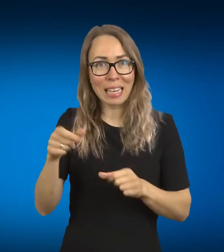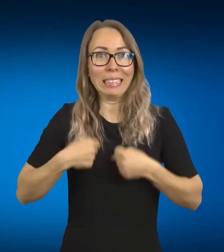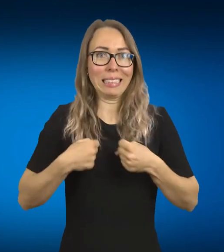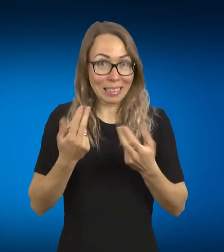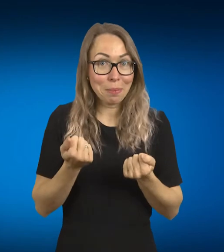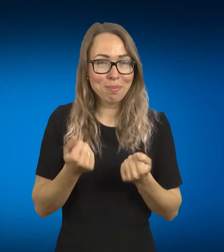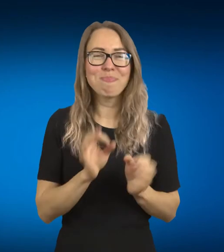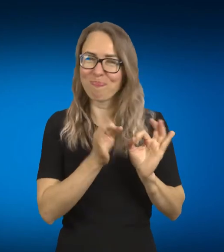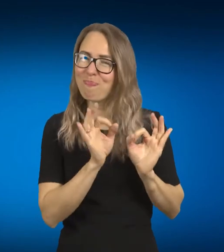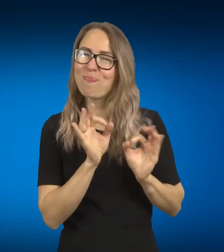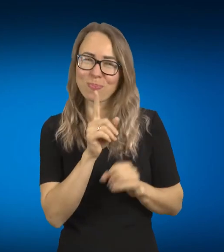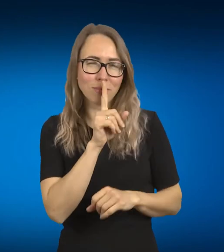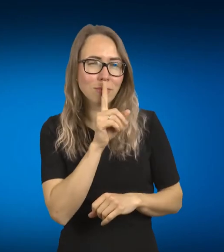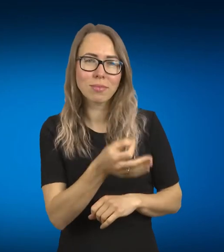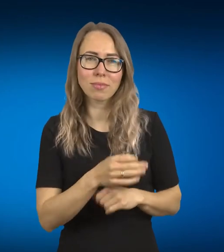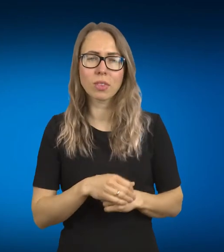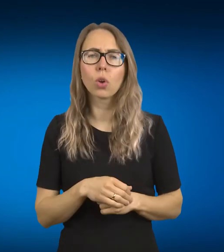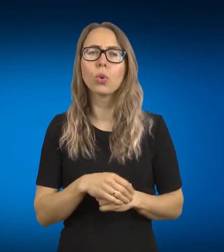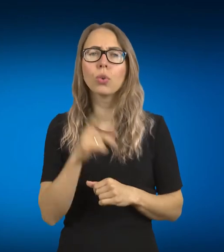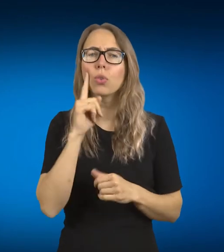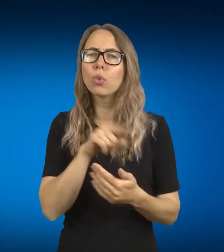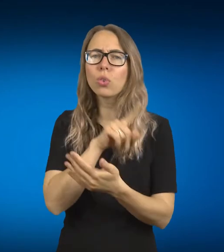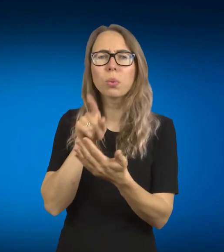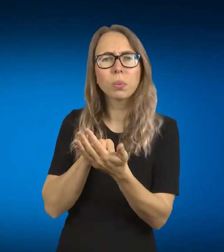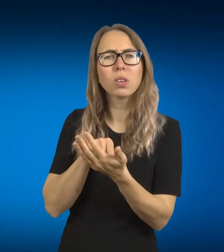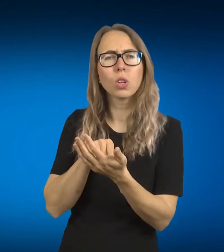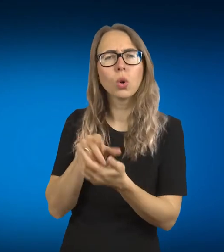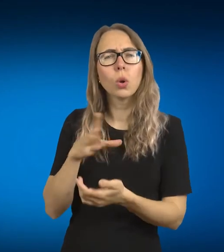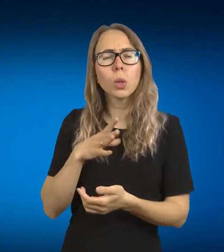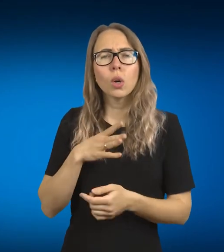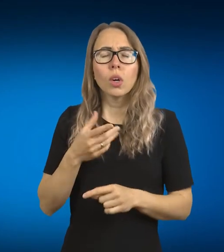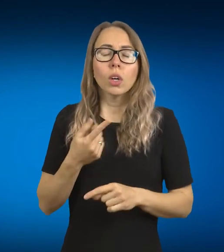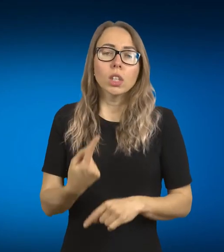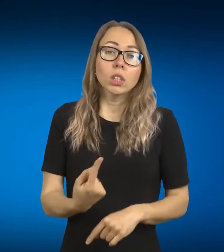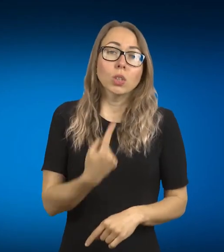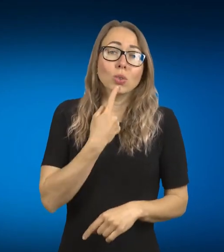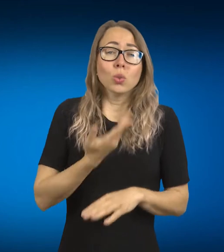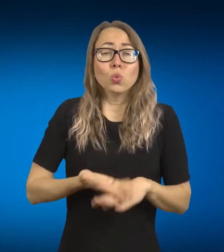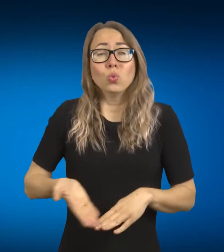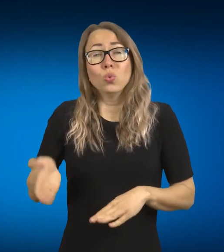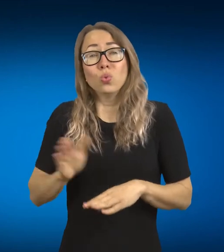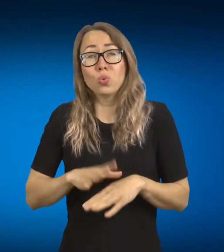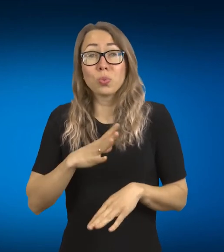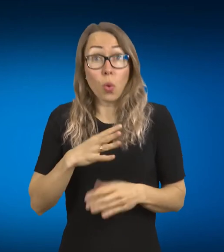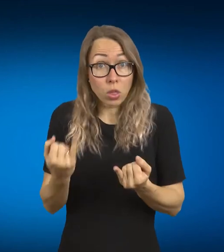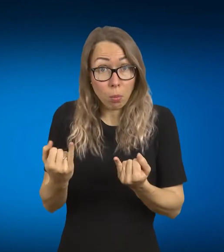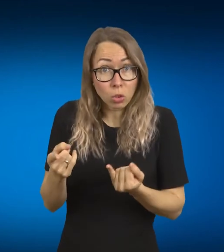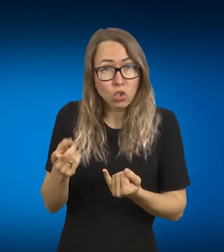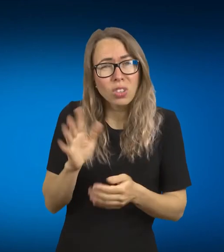O kas buvo sunkiausia ir gal ir dabar tų sunkių momentų, nes šiai dienai, Mano akimai svertinant,